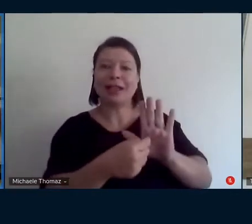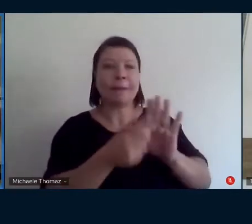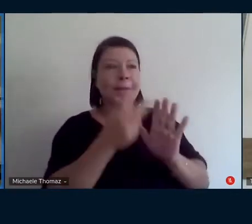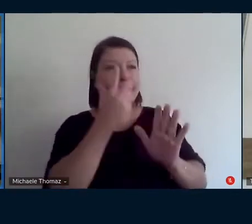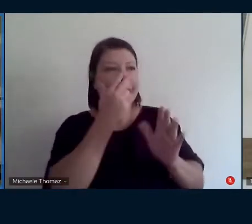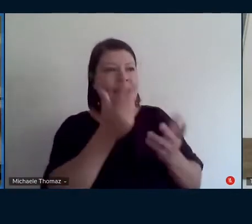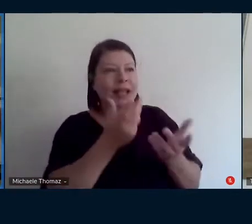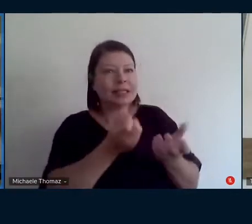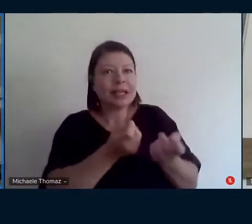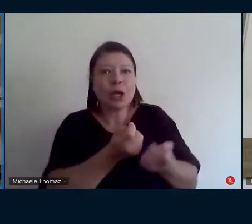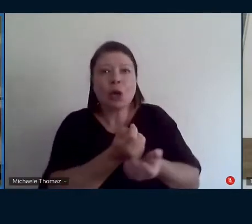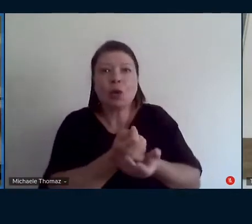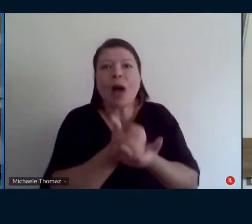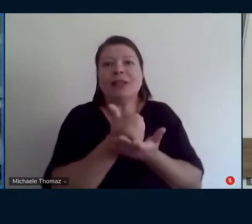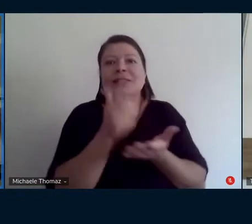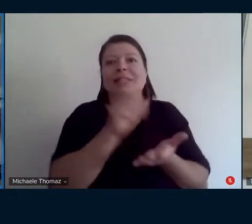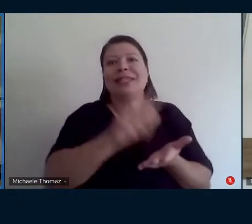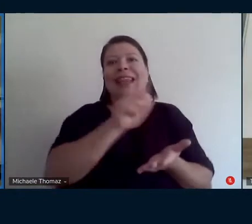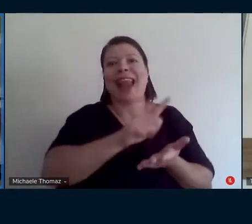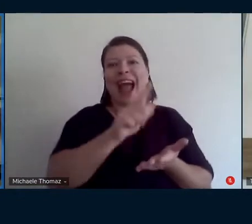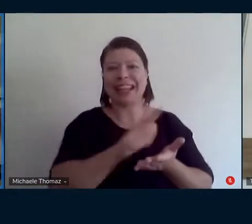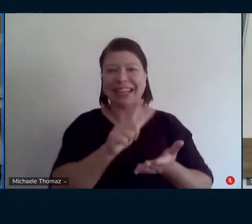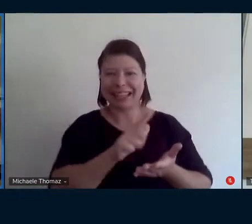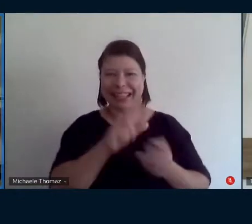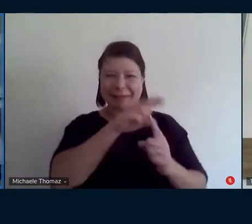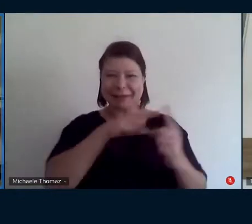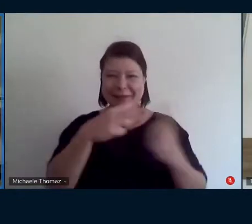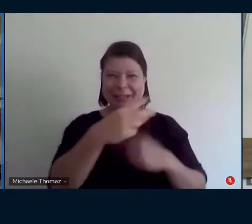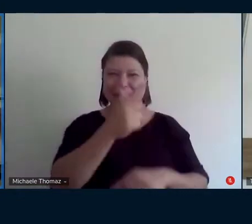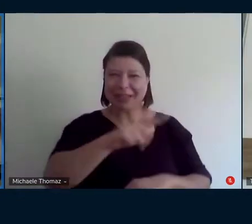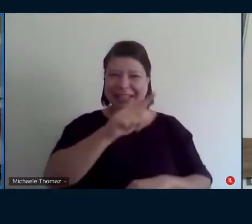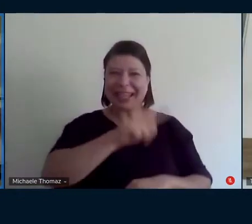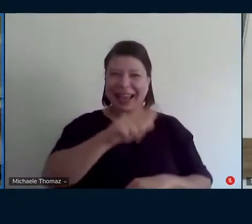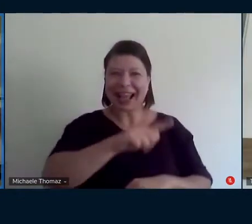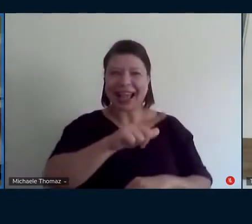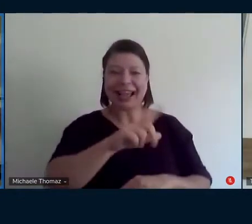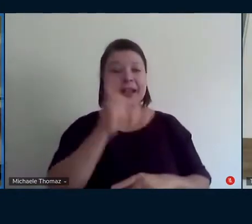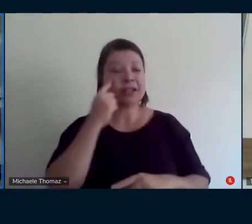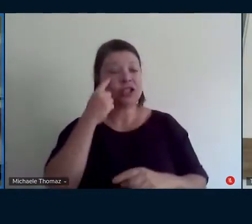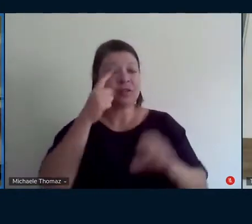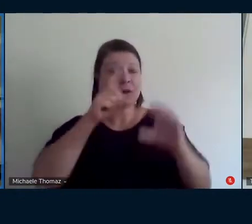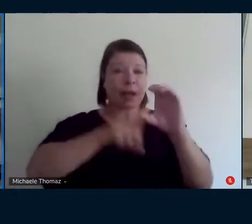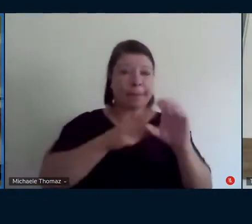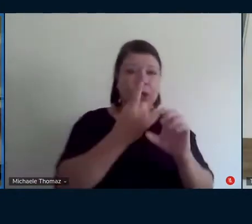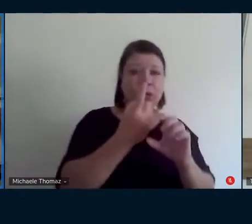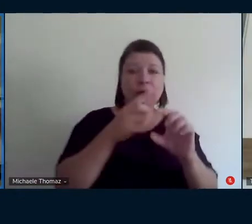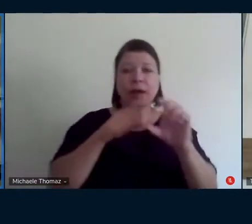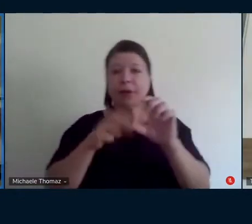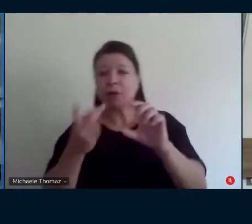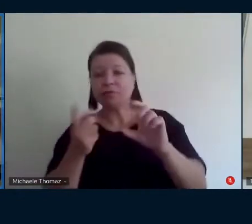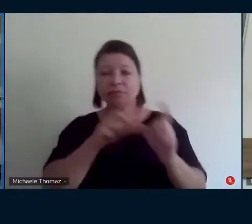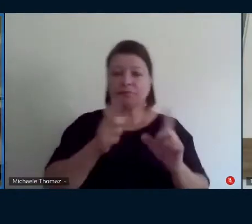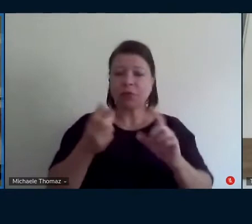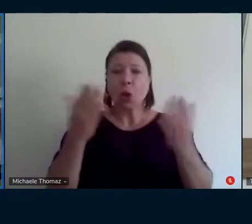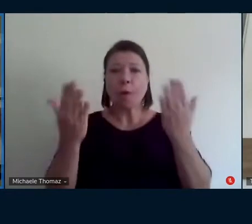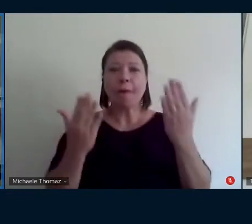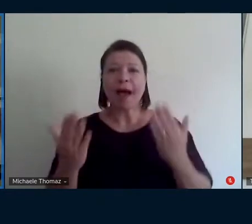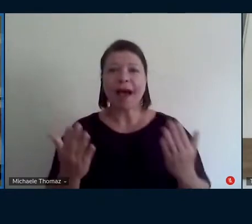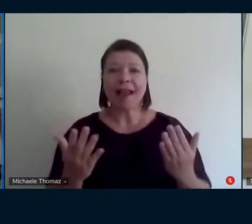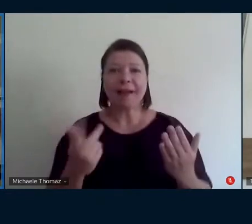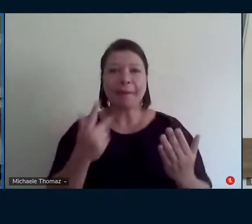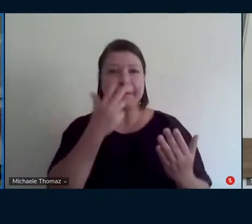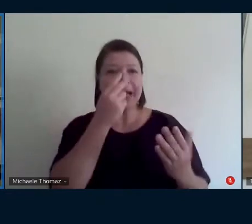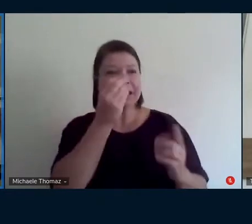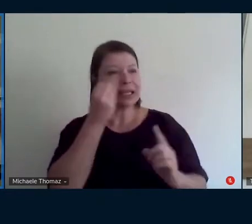começa a olhar o texto de um capítulo pro outro né de uma vivência pro outro querendo saber aonde vai dar essa